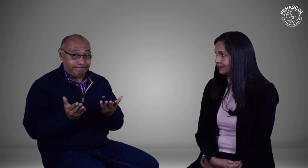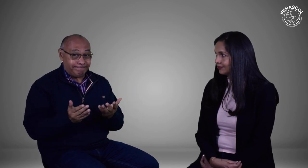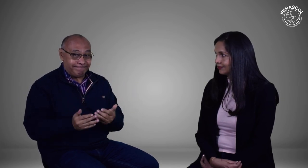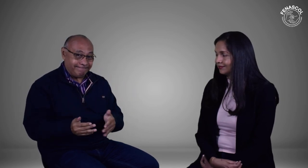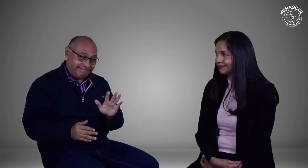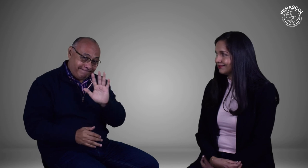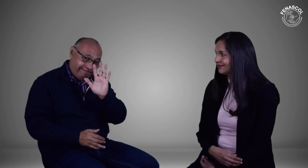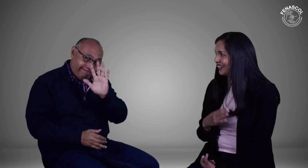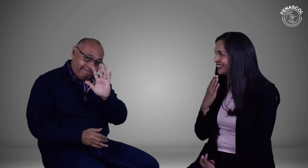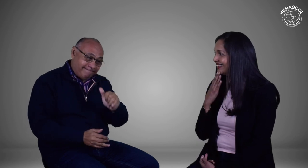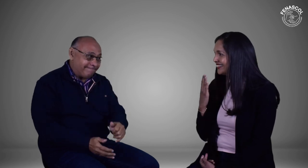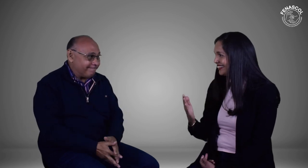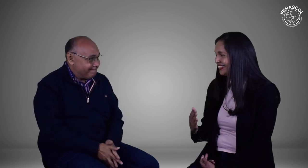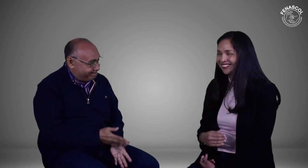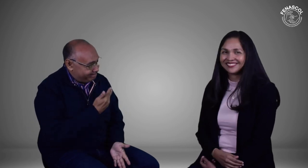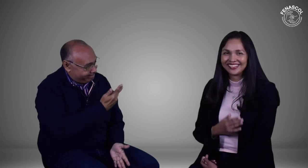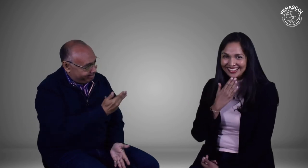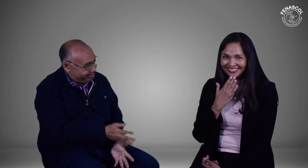Chao, gracias a ti.